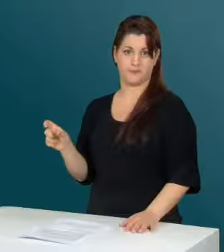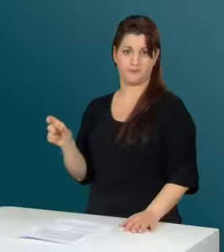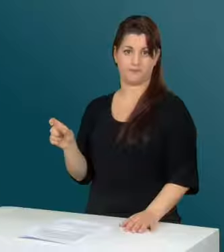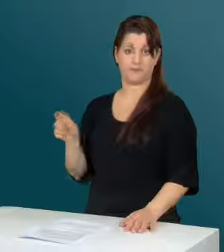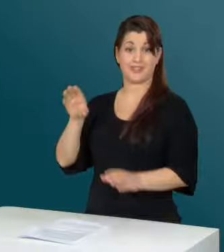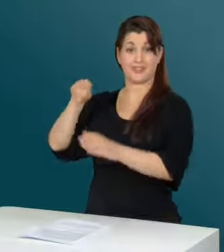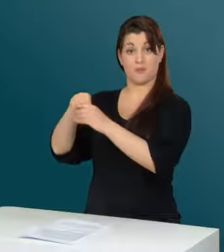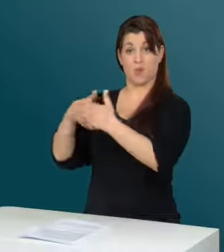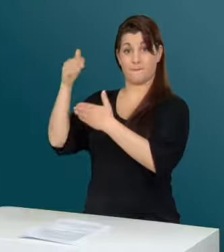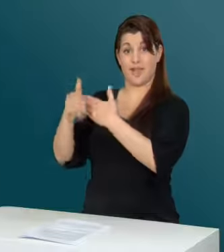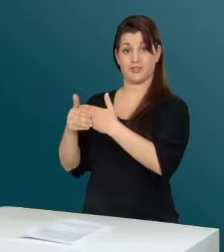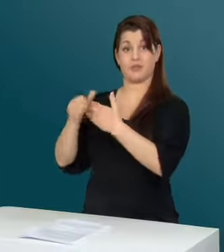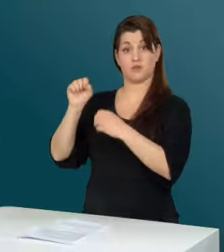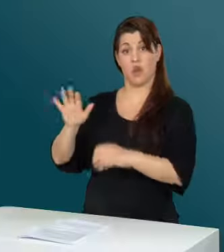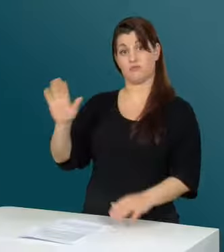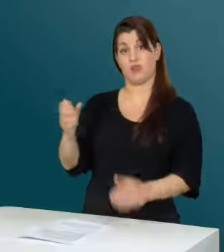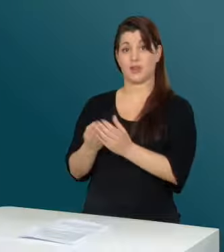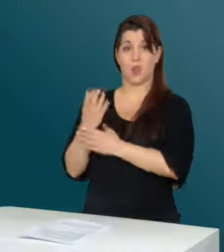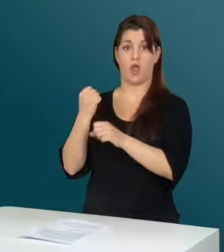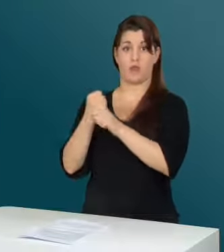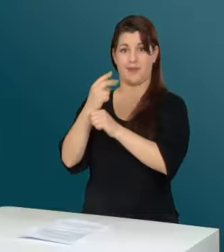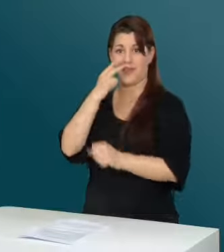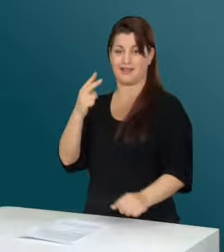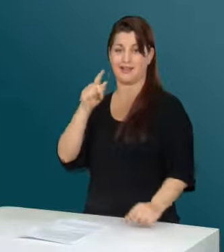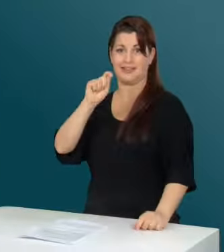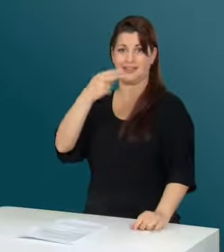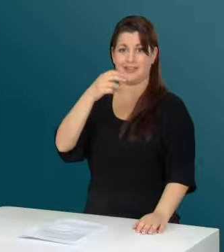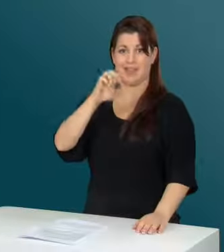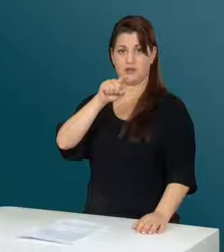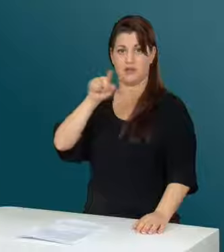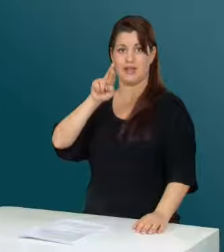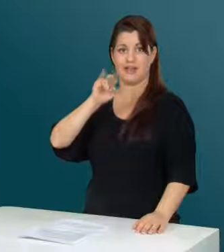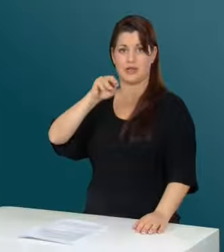Die neuen Arbeiten sind auf seiner Homepage derrimus.com